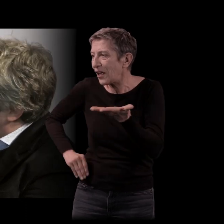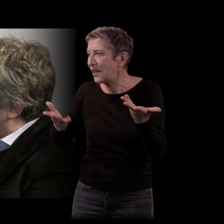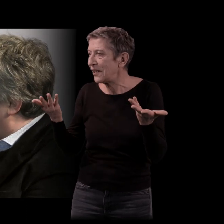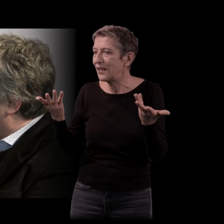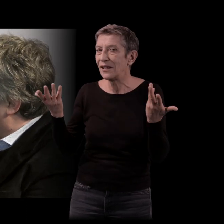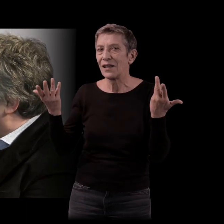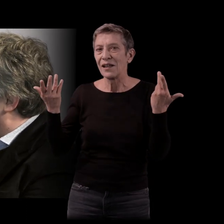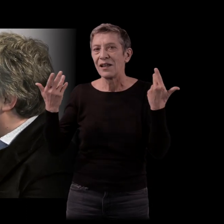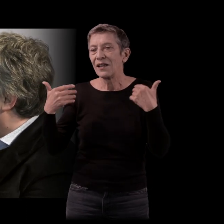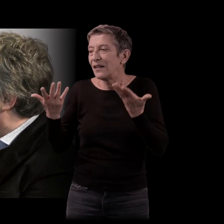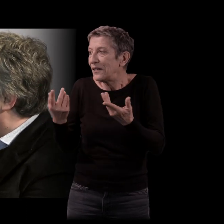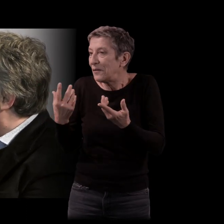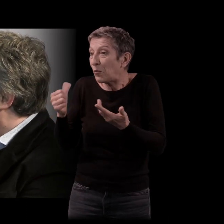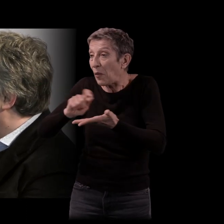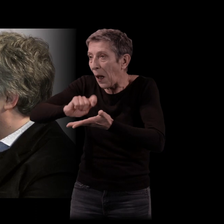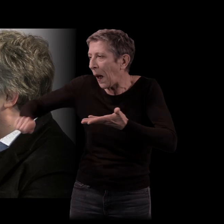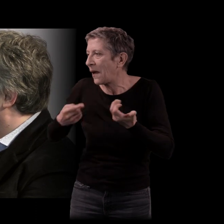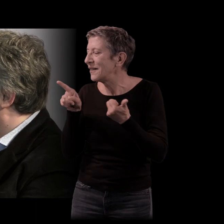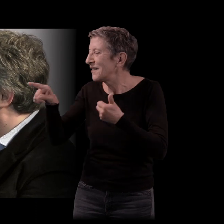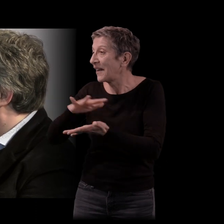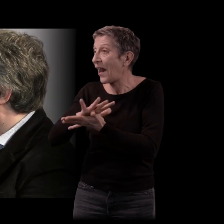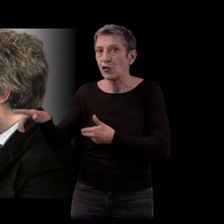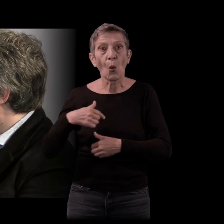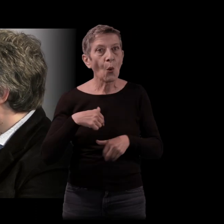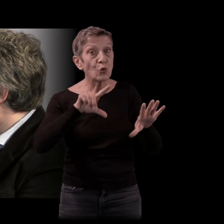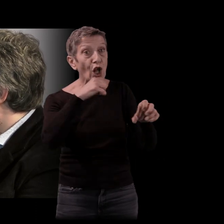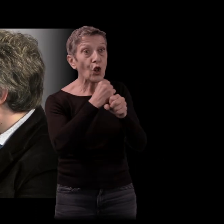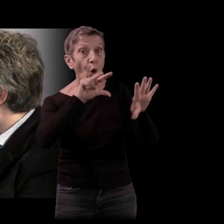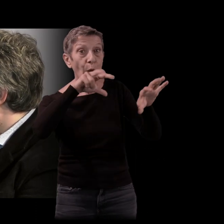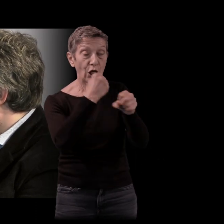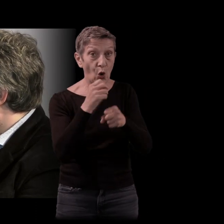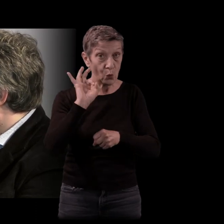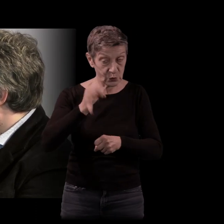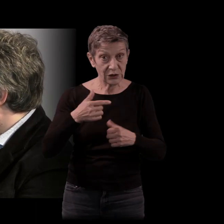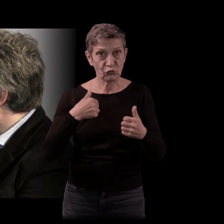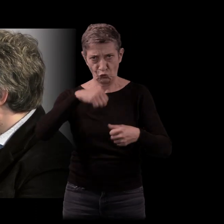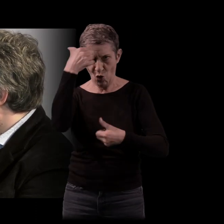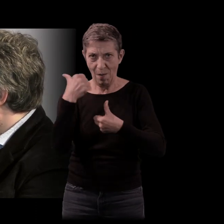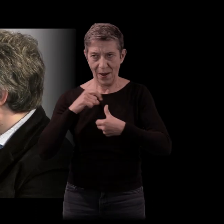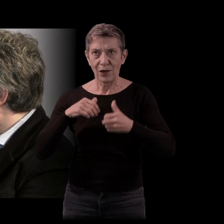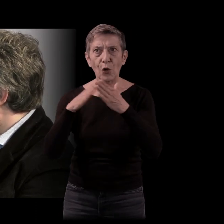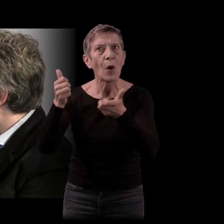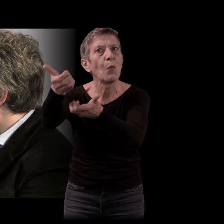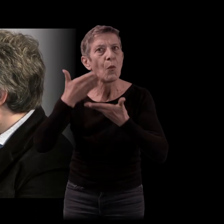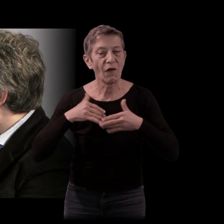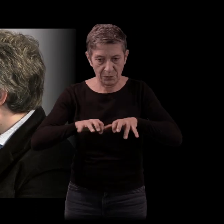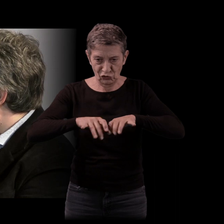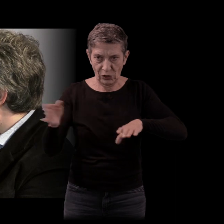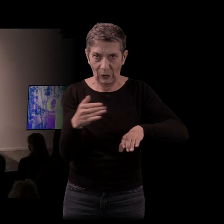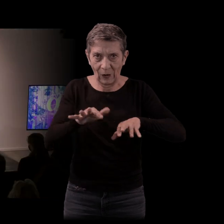griffonnées ? J'avais 7-8 ans, oui. me souviens qu'à 8 ans, je me suis fait offrir une machine à écrire. Je fantasmais quand même très fort la